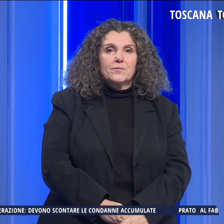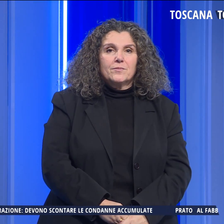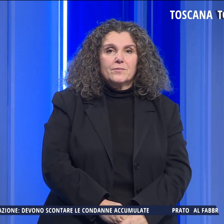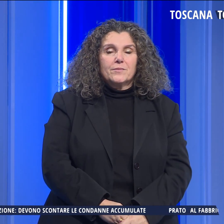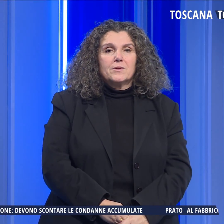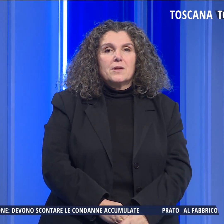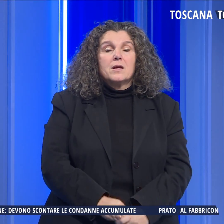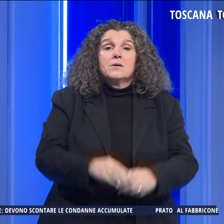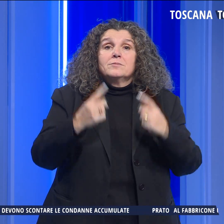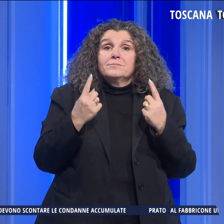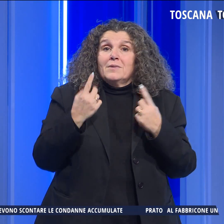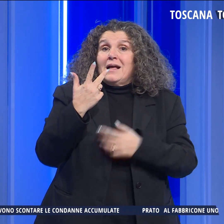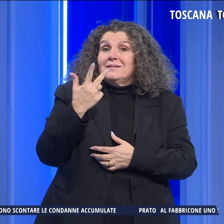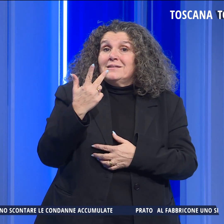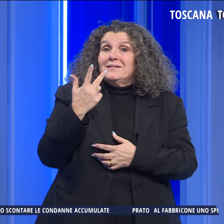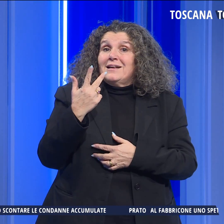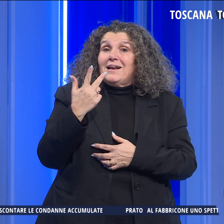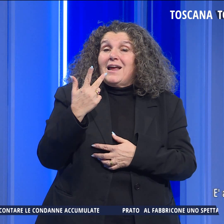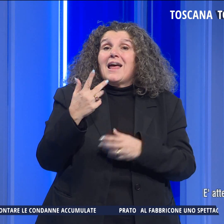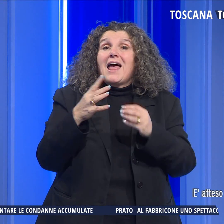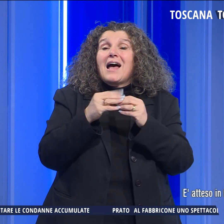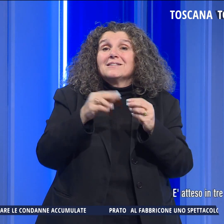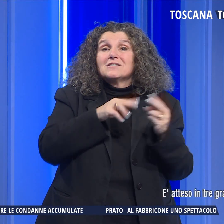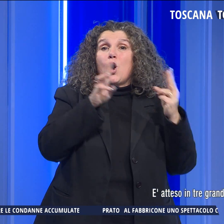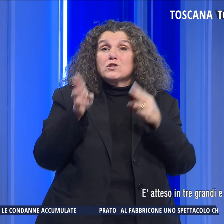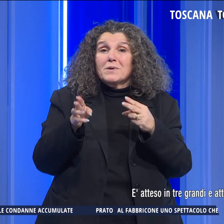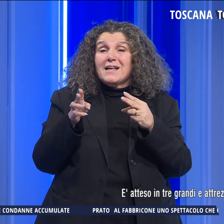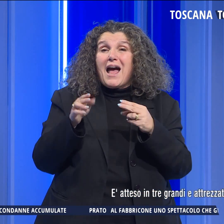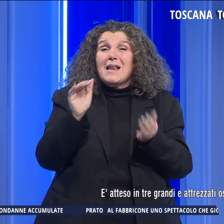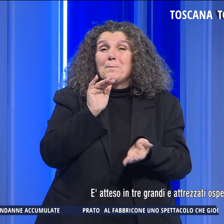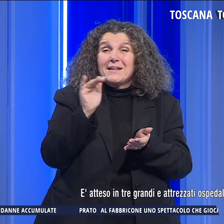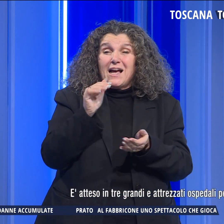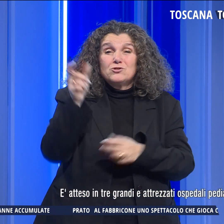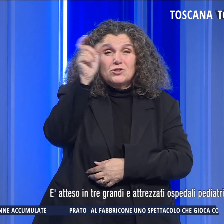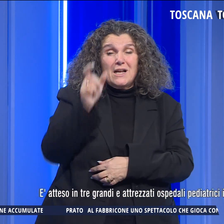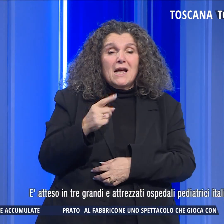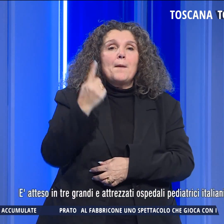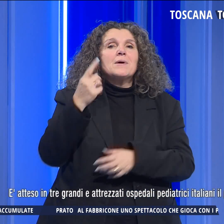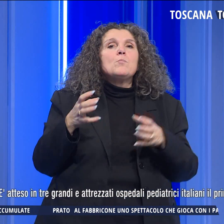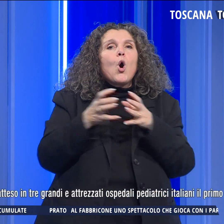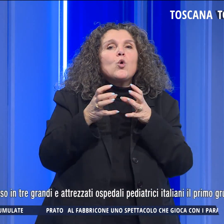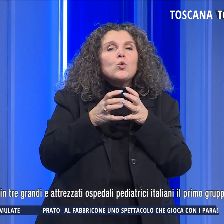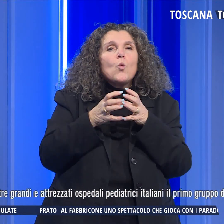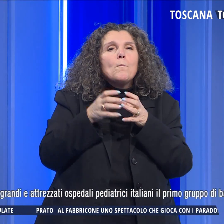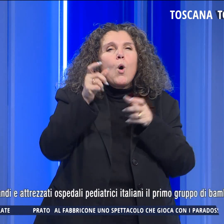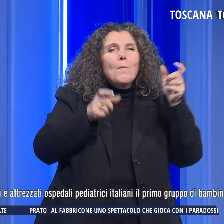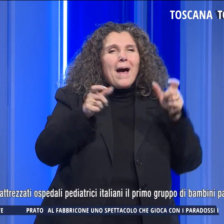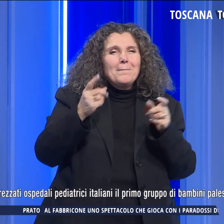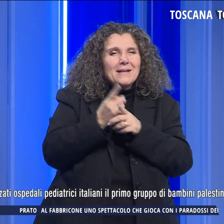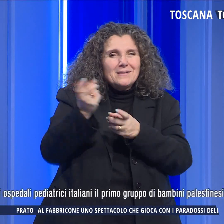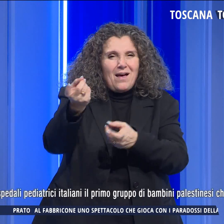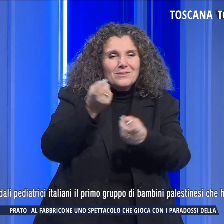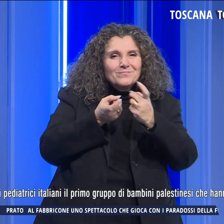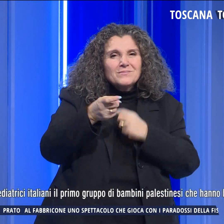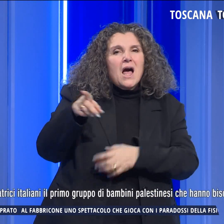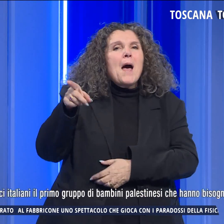Ed è atteso, entro i grandi e attrezzati ospedali pediatrici italiani, il primo gruppo di bambini palestinesi che hanno